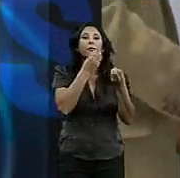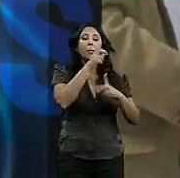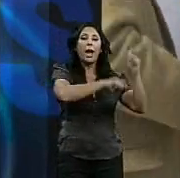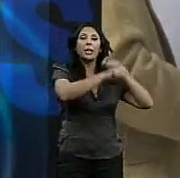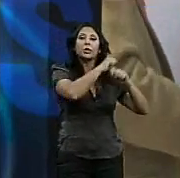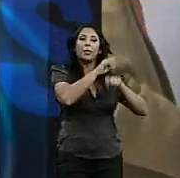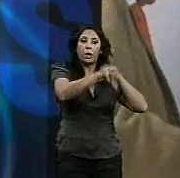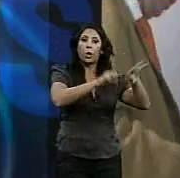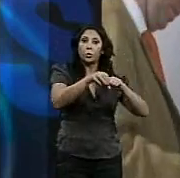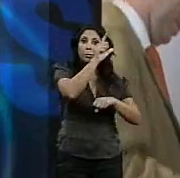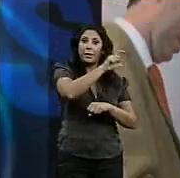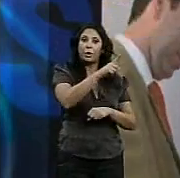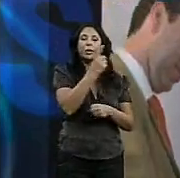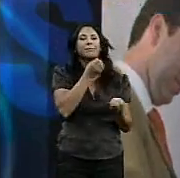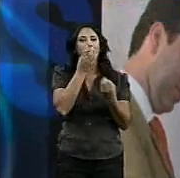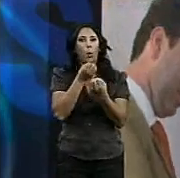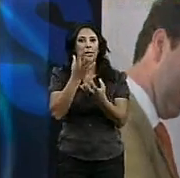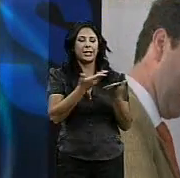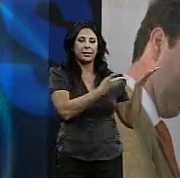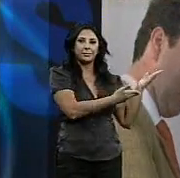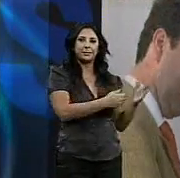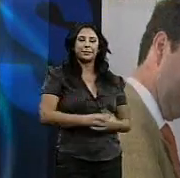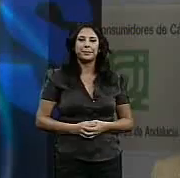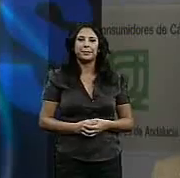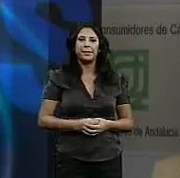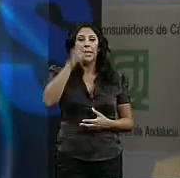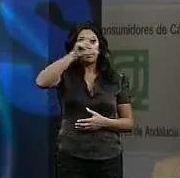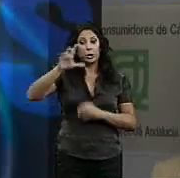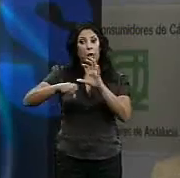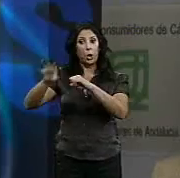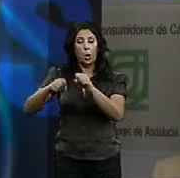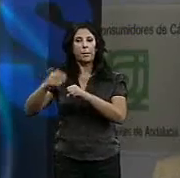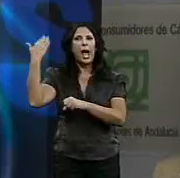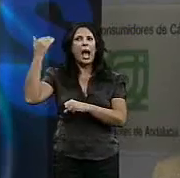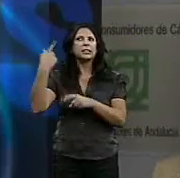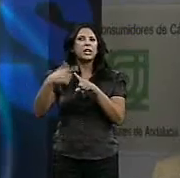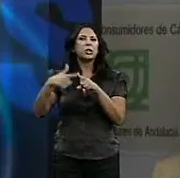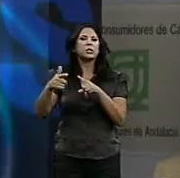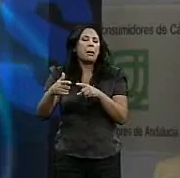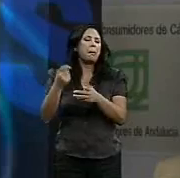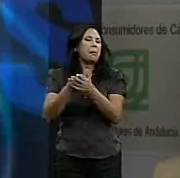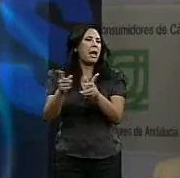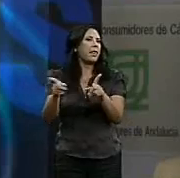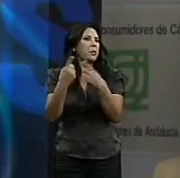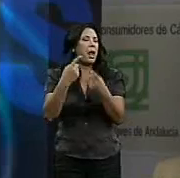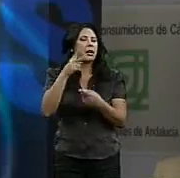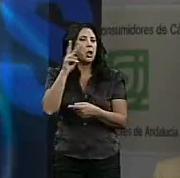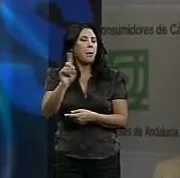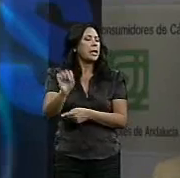consumidores. El consumidor, cosas que antes pasaban desapercibidas, las pagaba y punto, pues ahora se mira la factura,